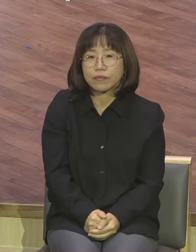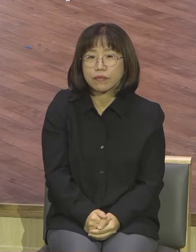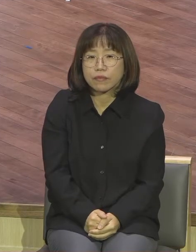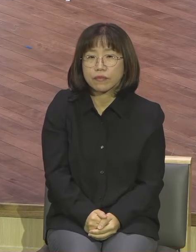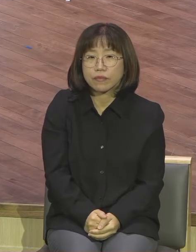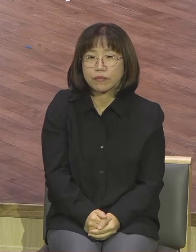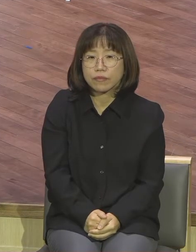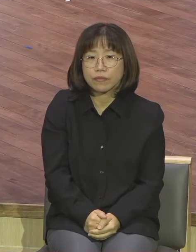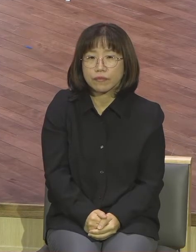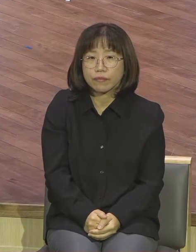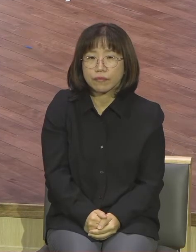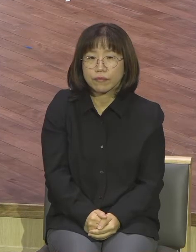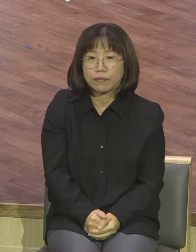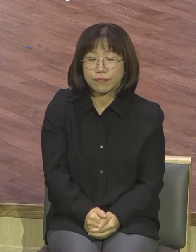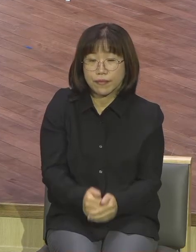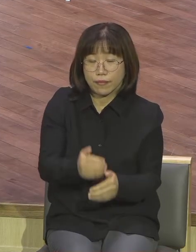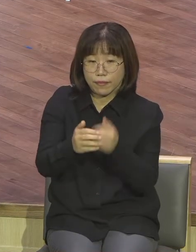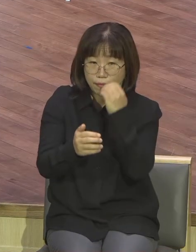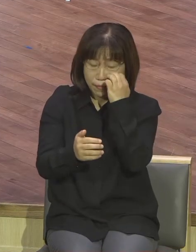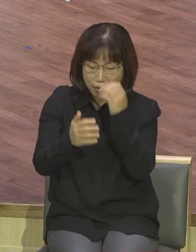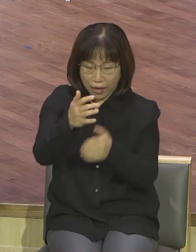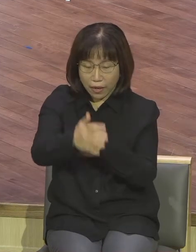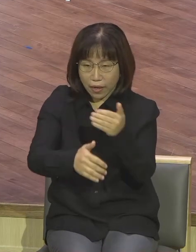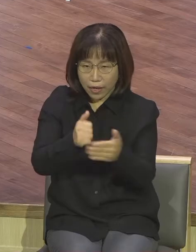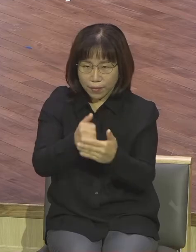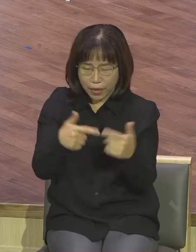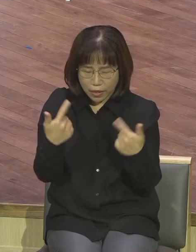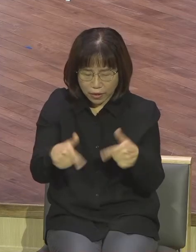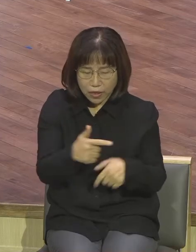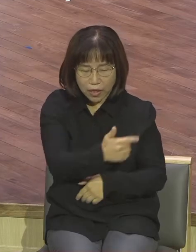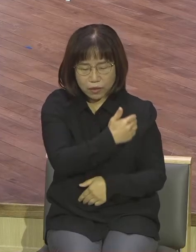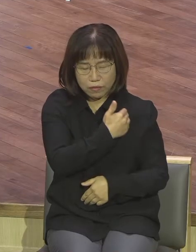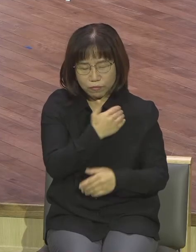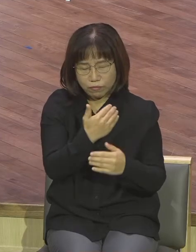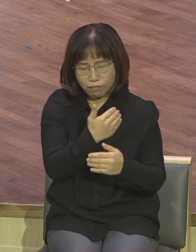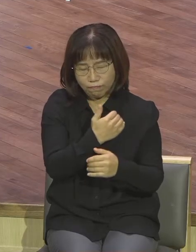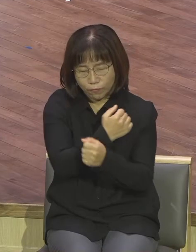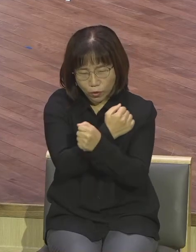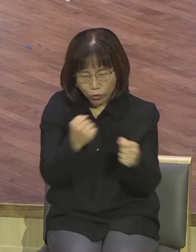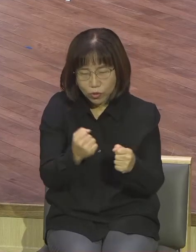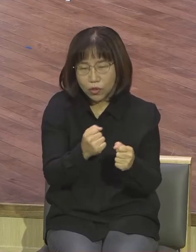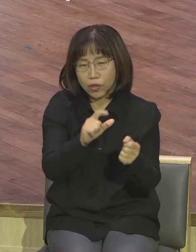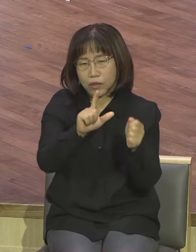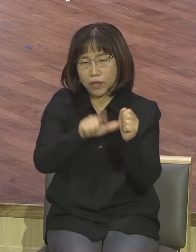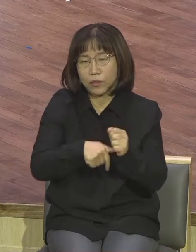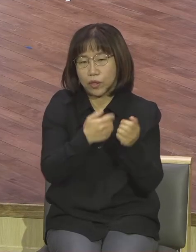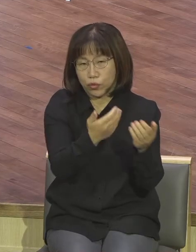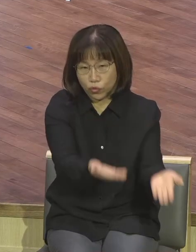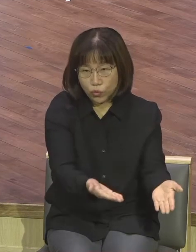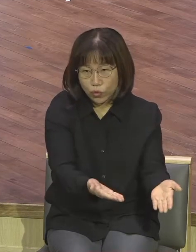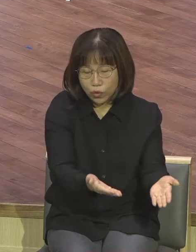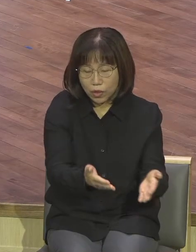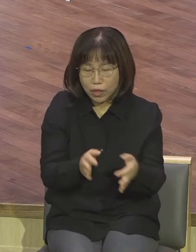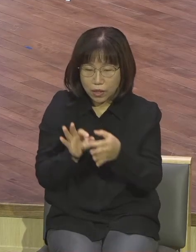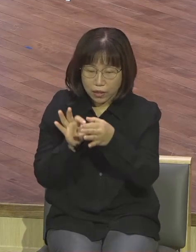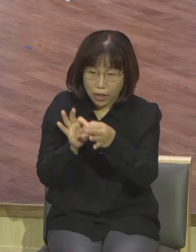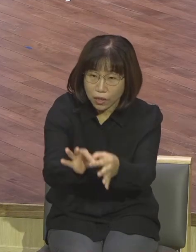차례 돌이킬 수 있는 기회를 하나님이 주었는데도 갈수록 하나님 말씀에